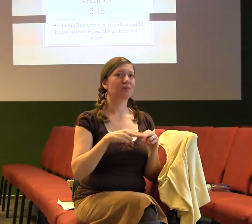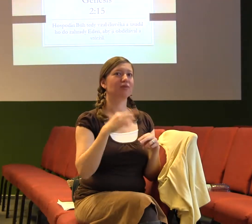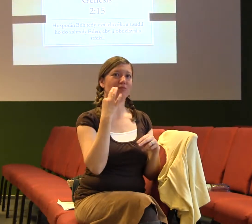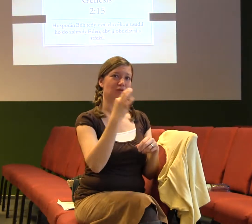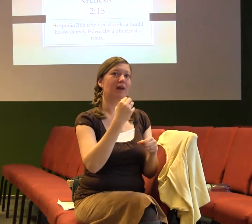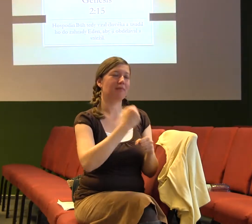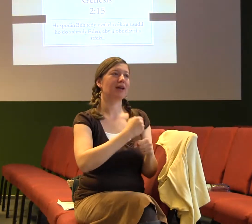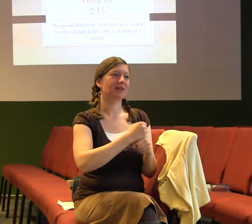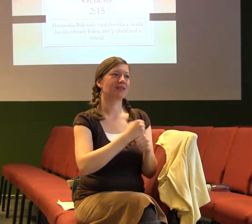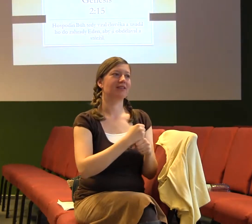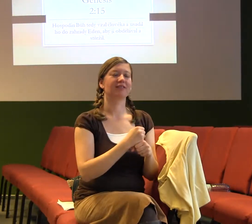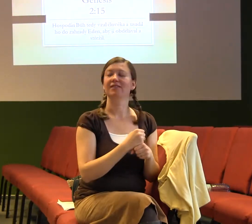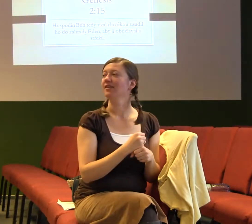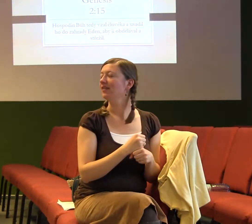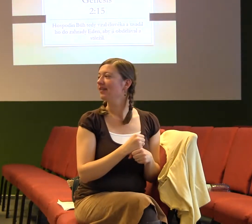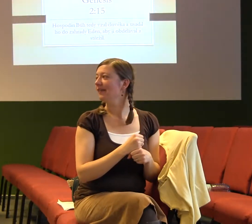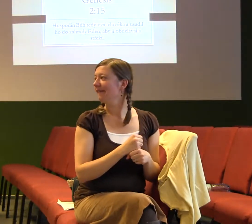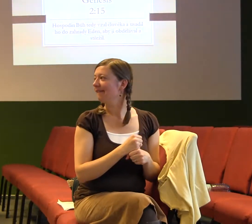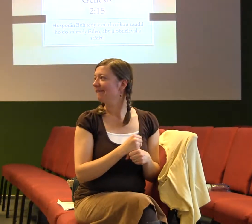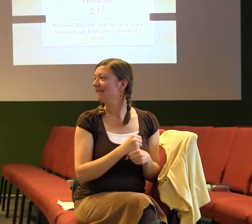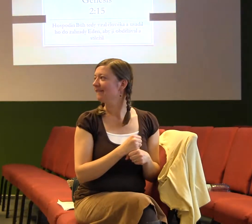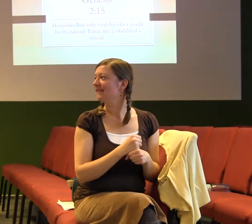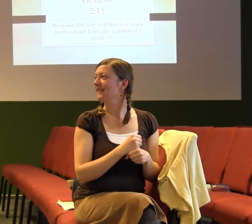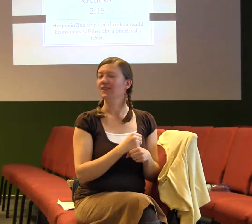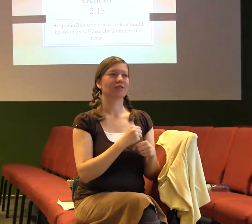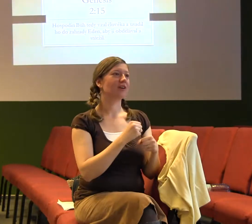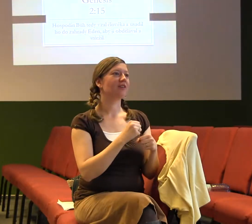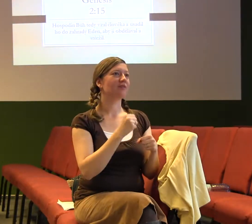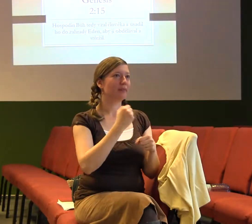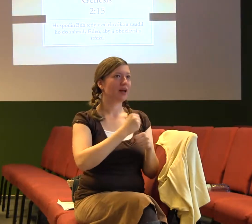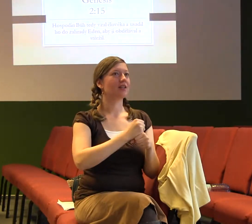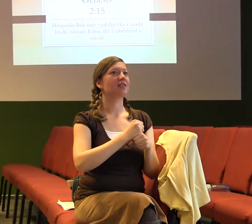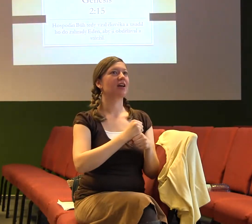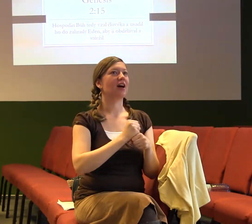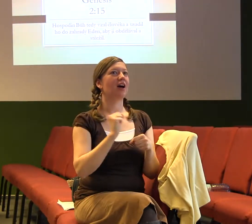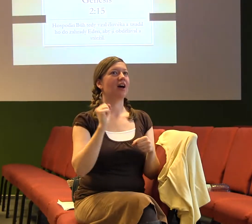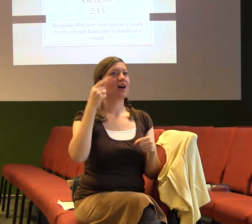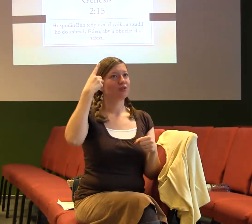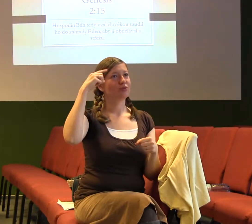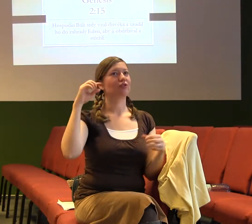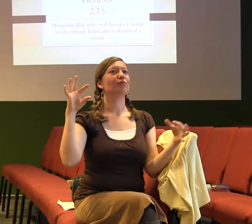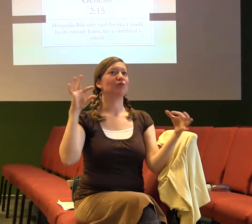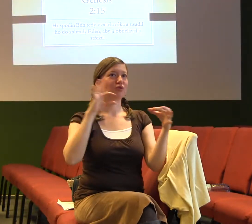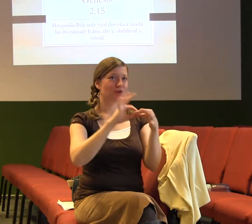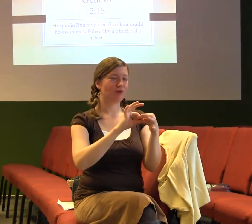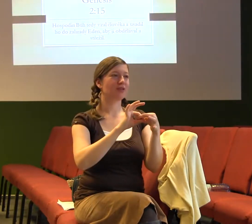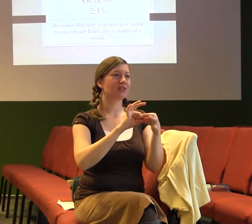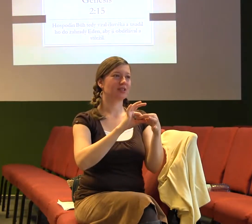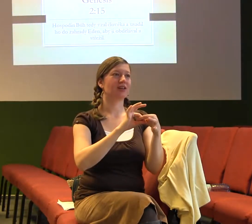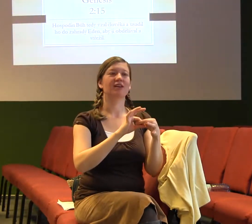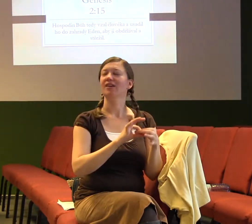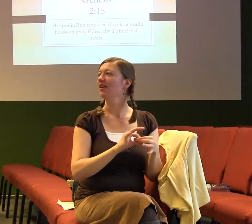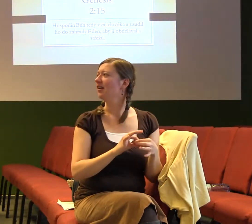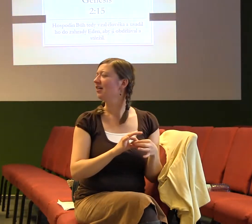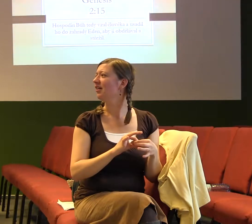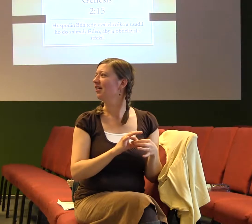s tímto studium velice úzce souvisí. Další důvod, proč je skvělý chodit do školy